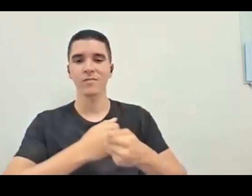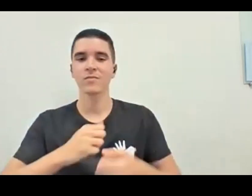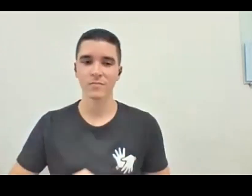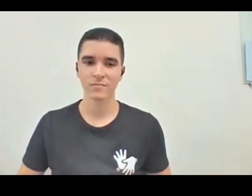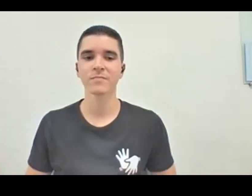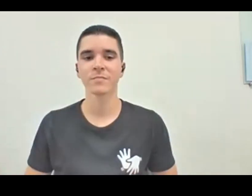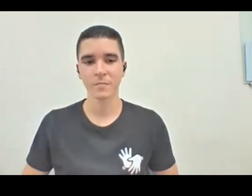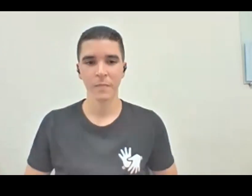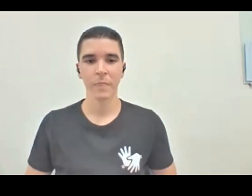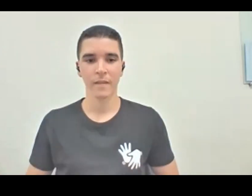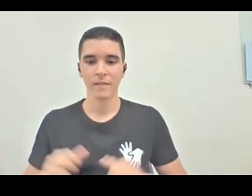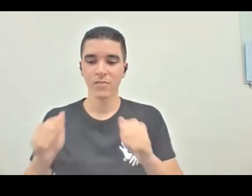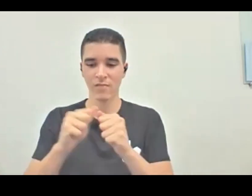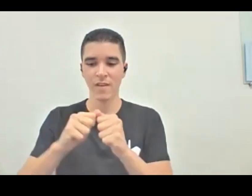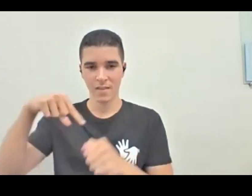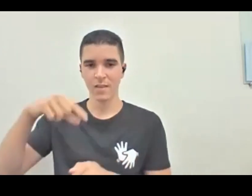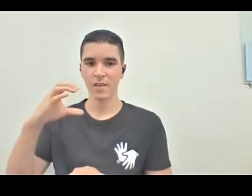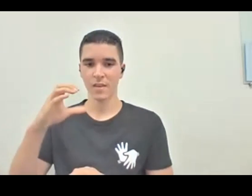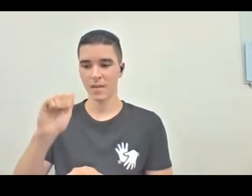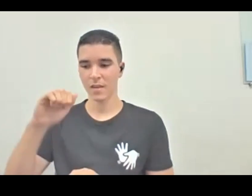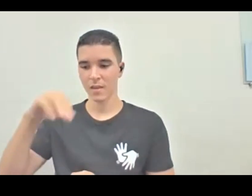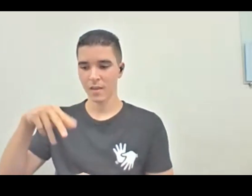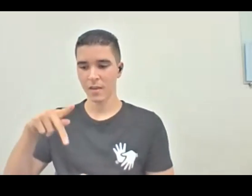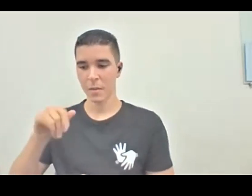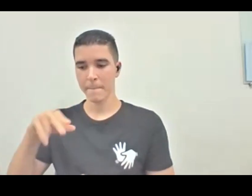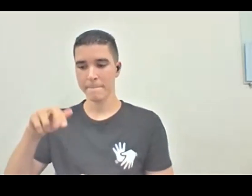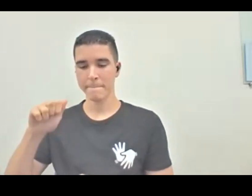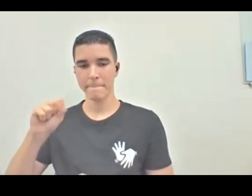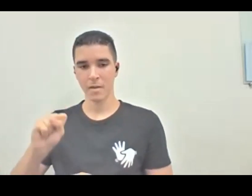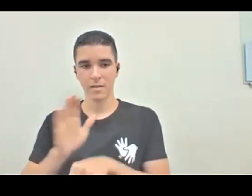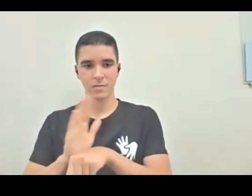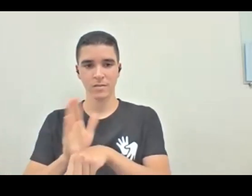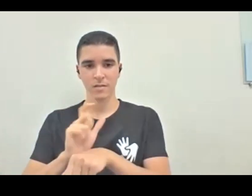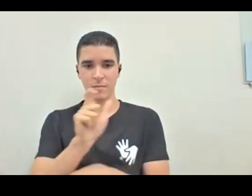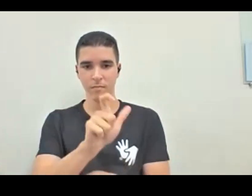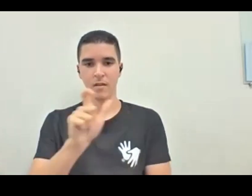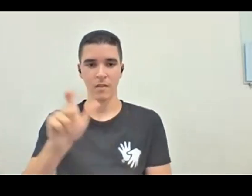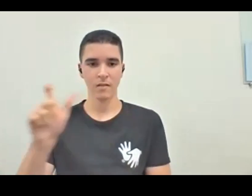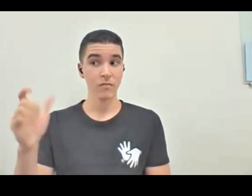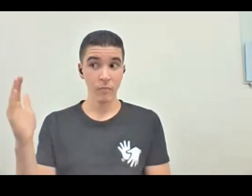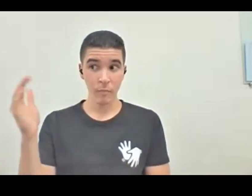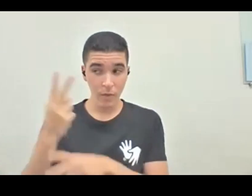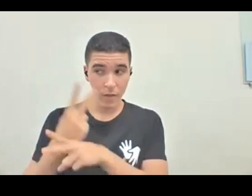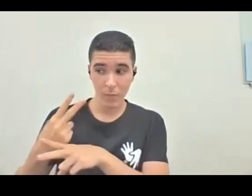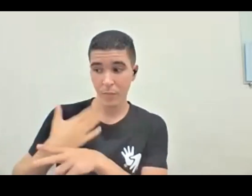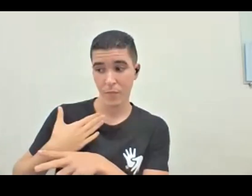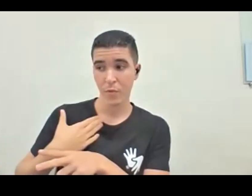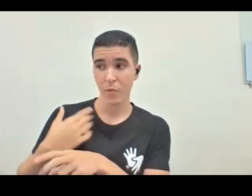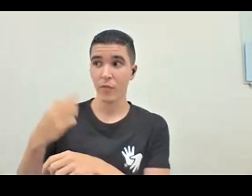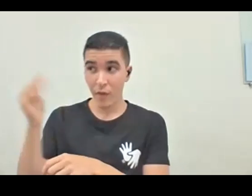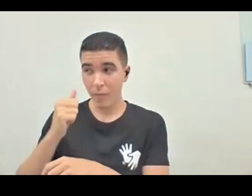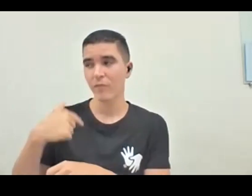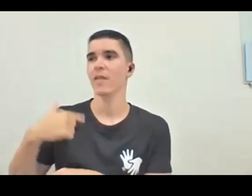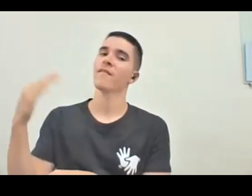gente que fez, aqui em Campinas, né? O cinema em palavras, e daí ele me procurou, vamos, vamos, obrigada, porque,